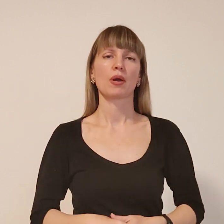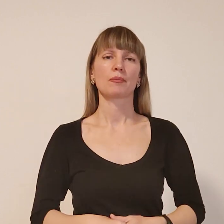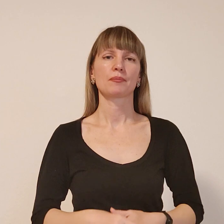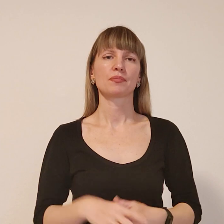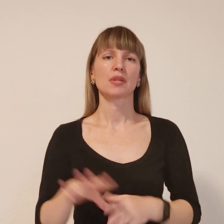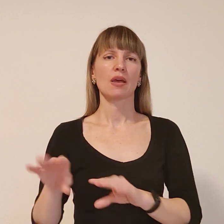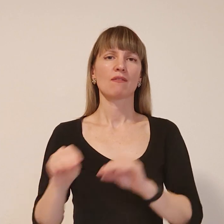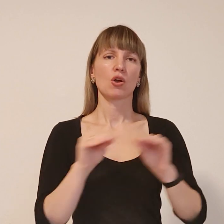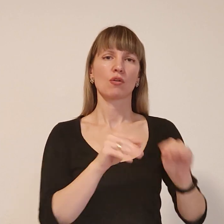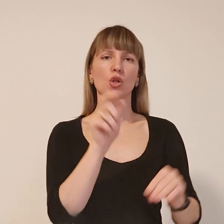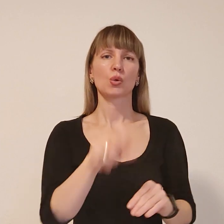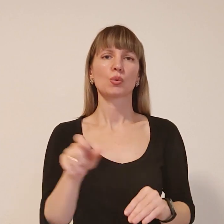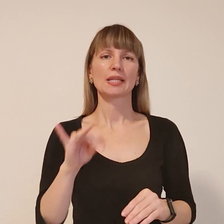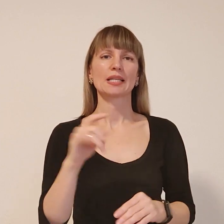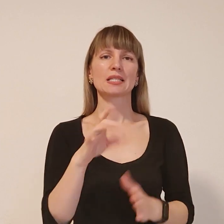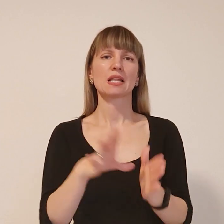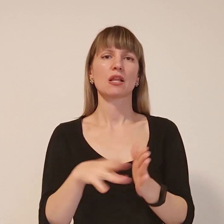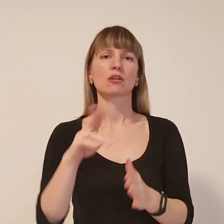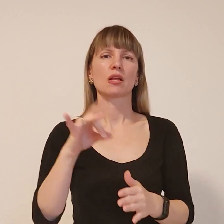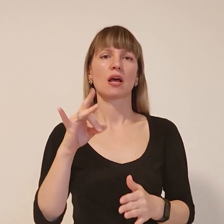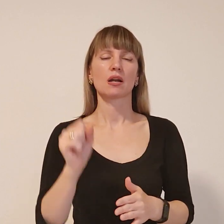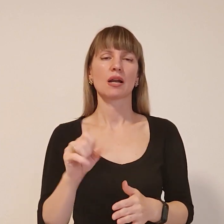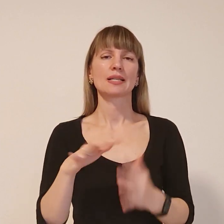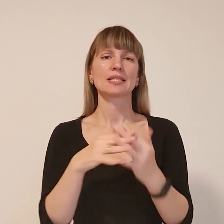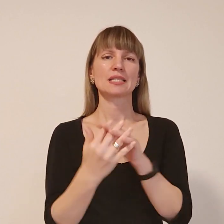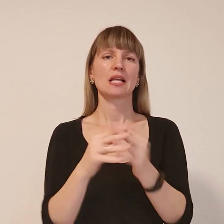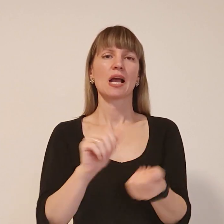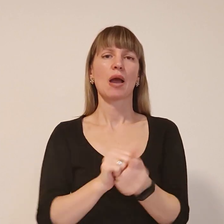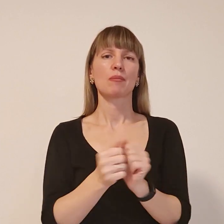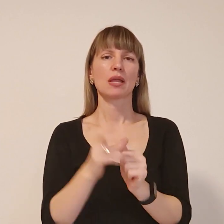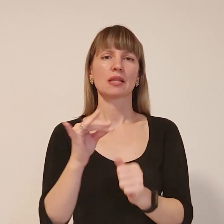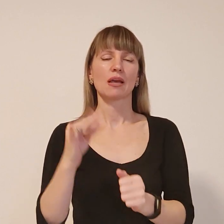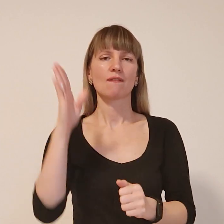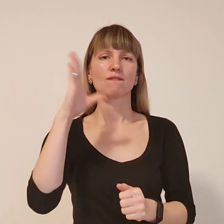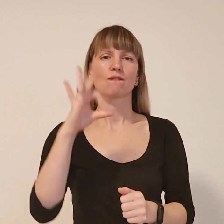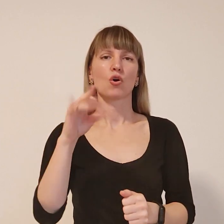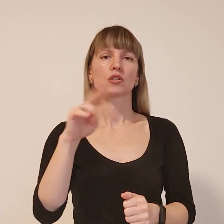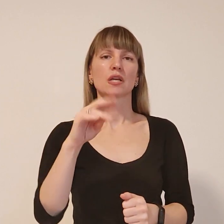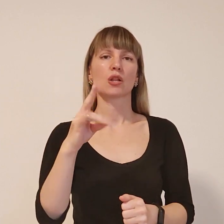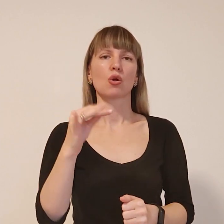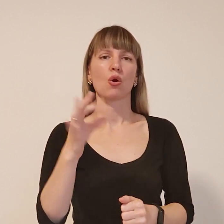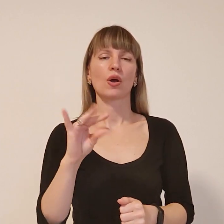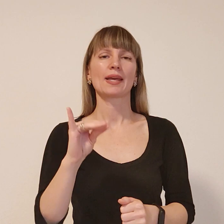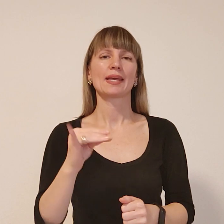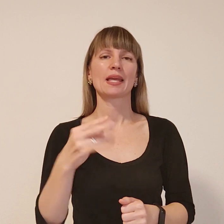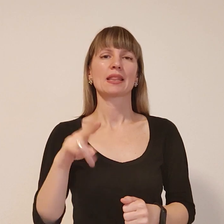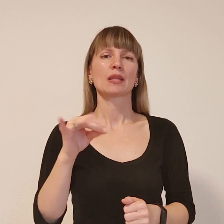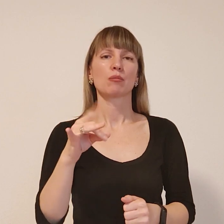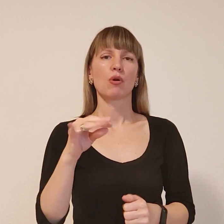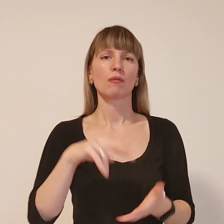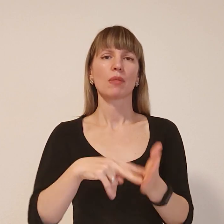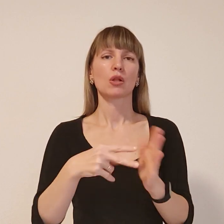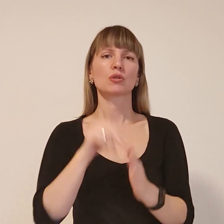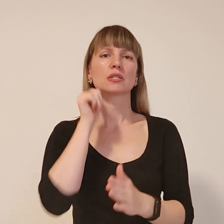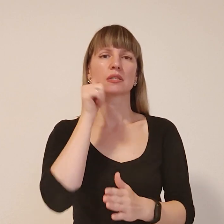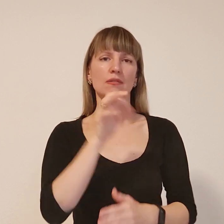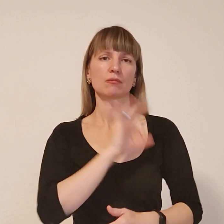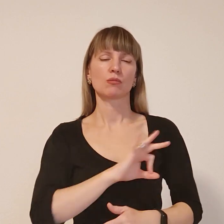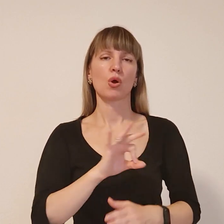Евакуювати людей із Енергодара та сіл Кам'янки, Водяного та Дніпровки планують завтра, скориставшись об'їзним